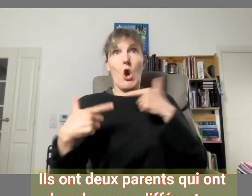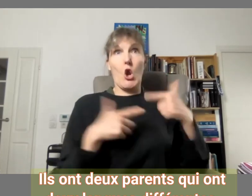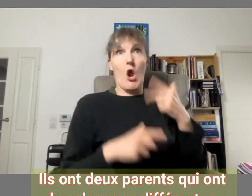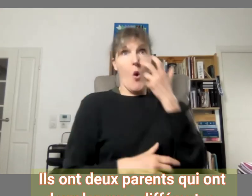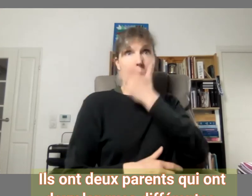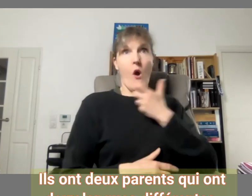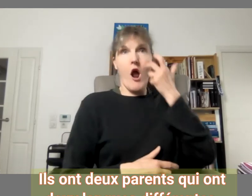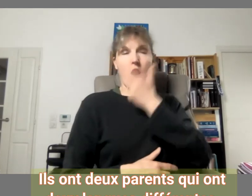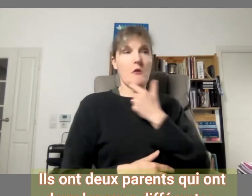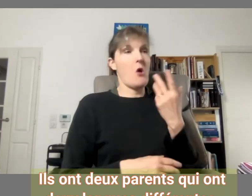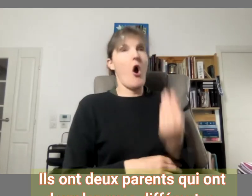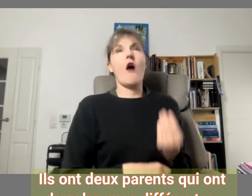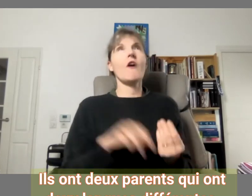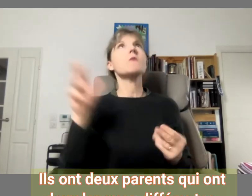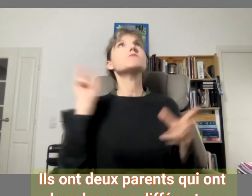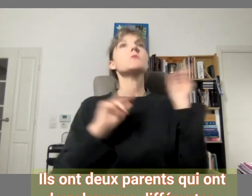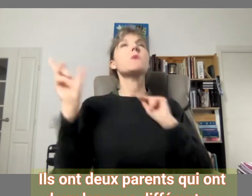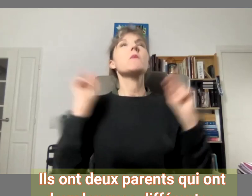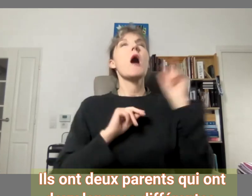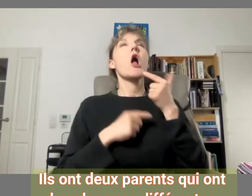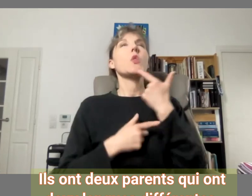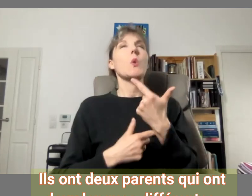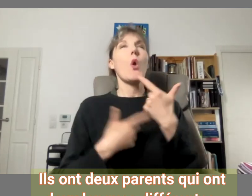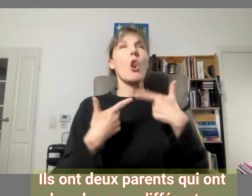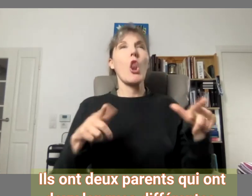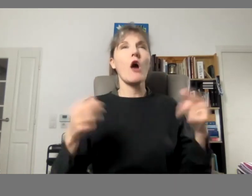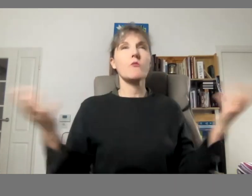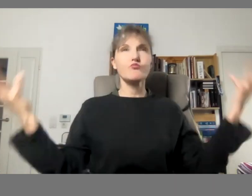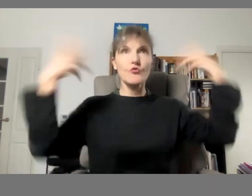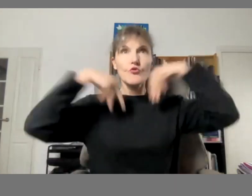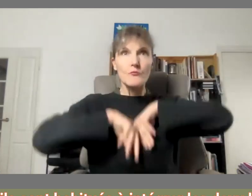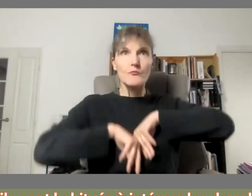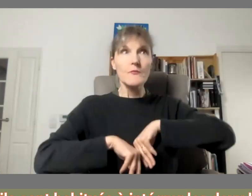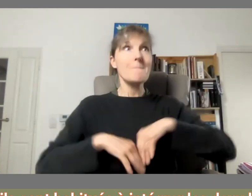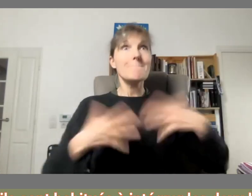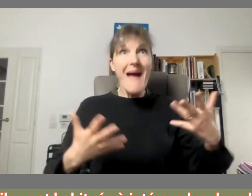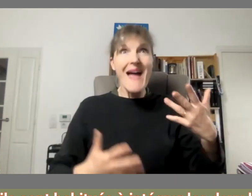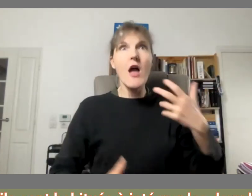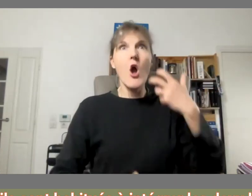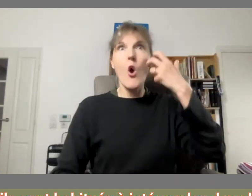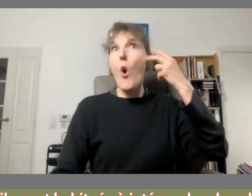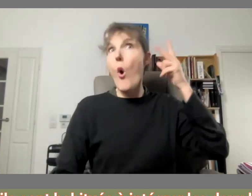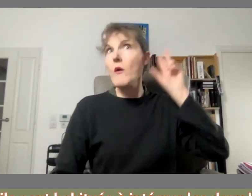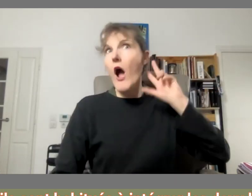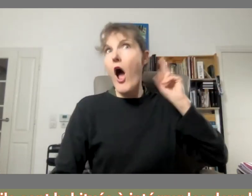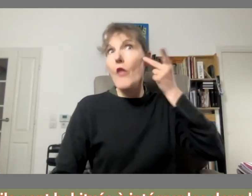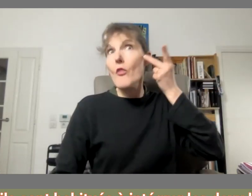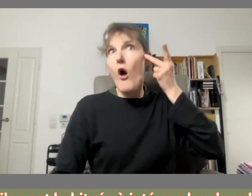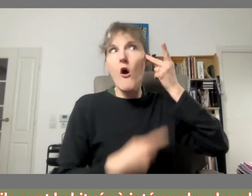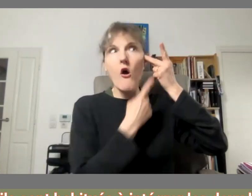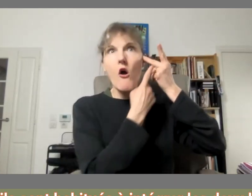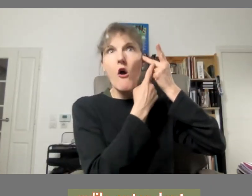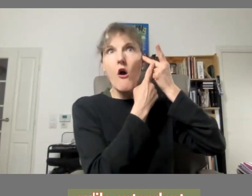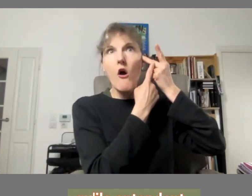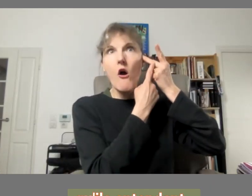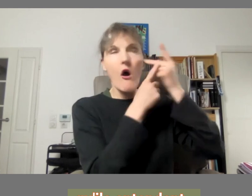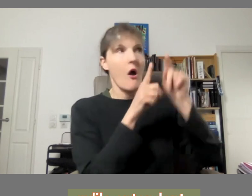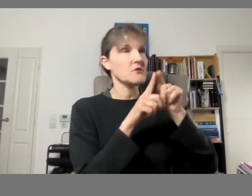ont deux parents qui ont deux langues orales différentes donc ils sont habitués à intégrer les deux langues qu'ils entendent